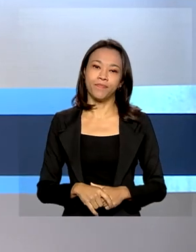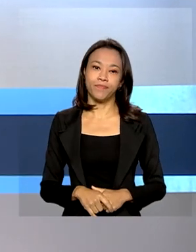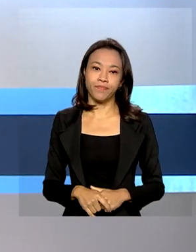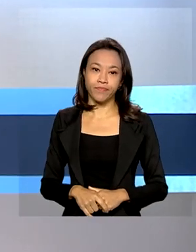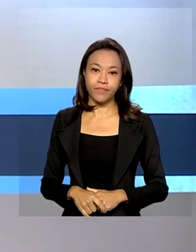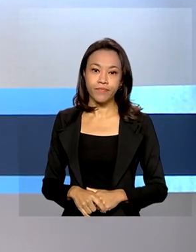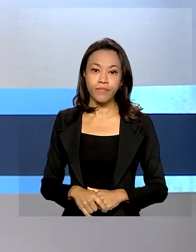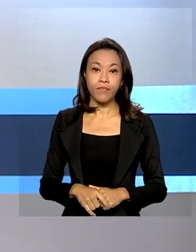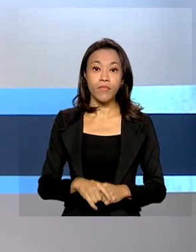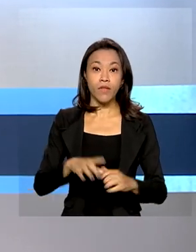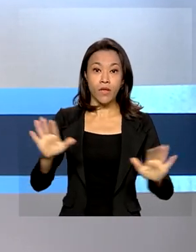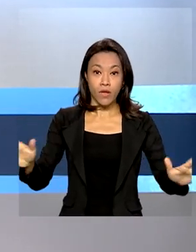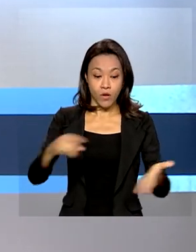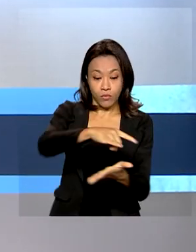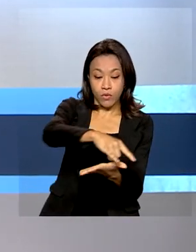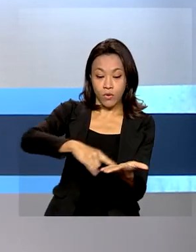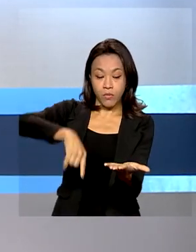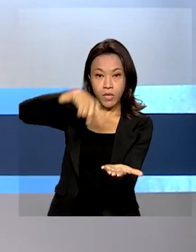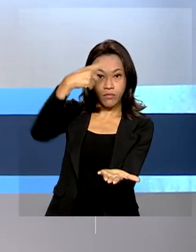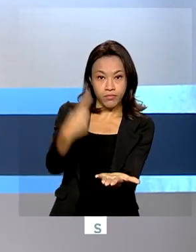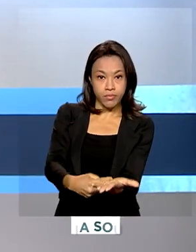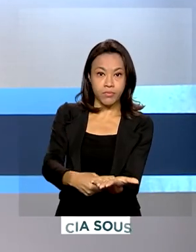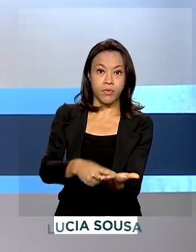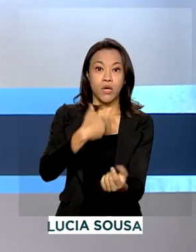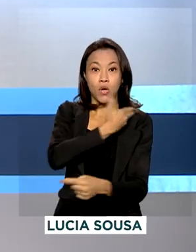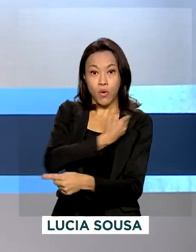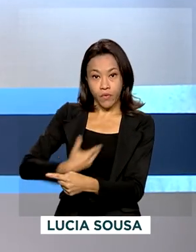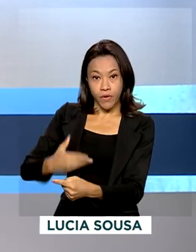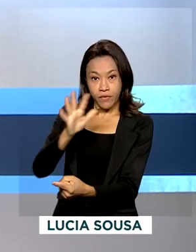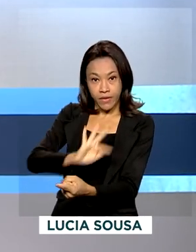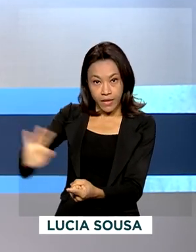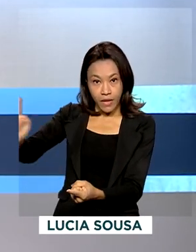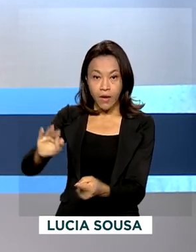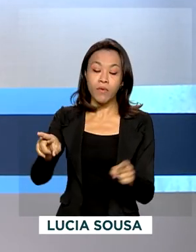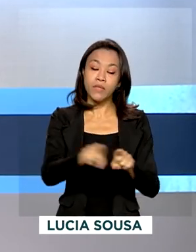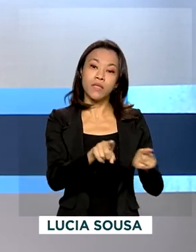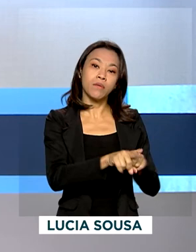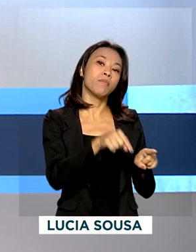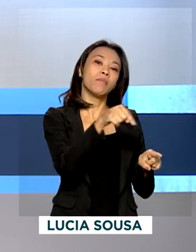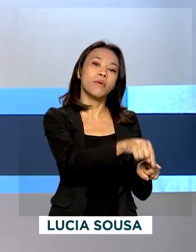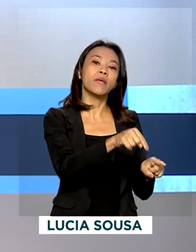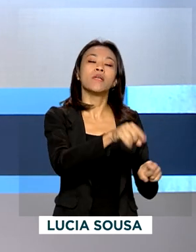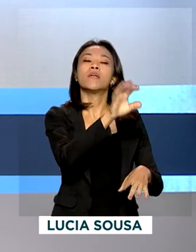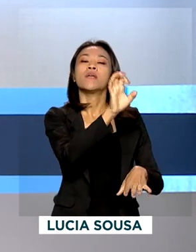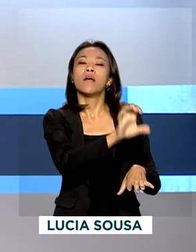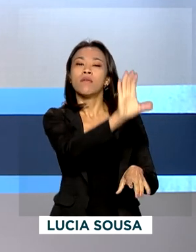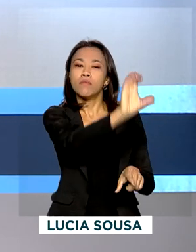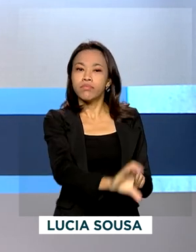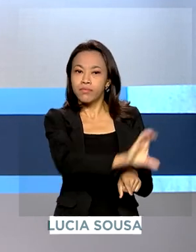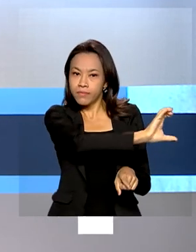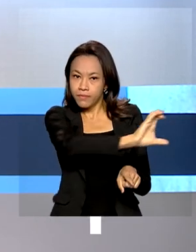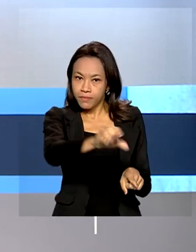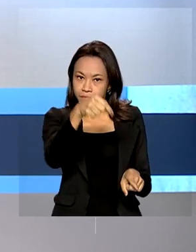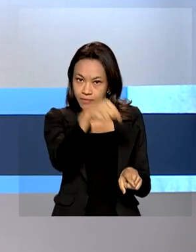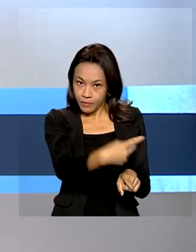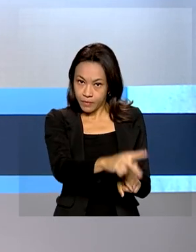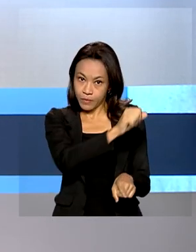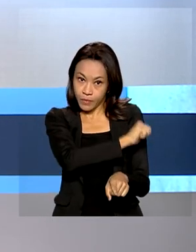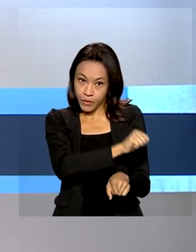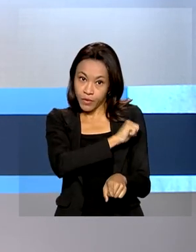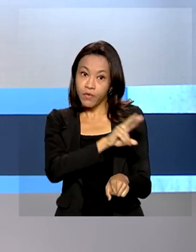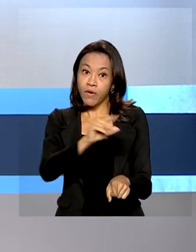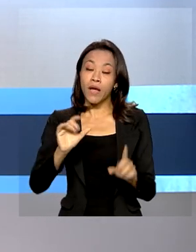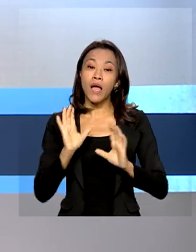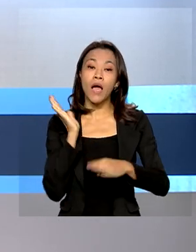Um acordo firmado entre o governo federal e a Arquidiocese do Rio de Janeiro vai ajudar na preservação da biodiversidade e na